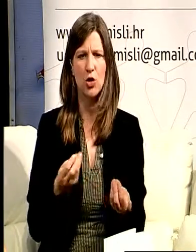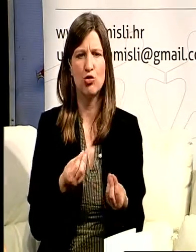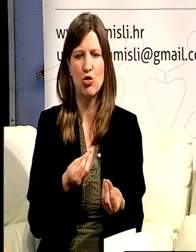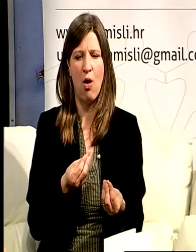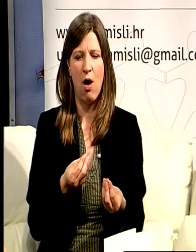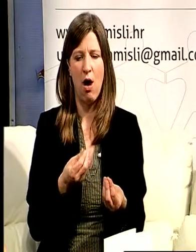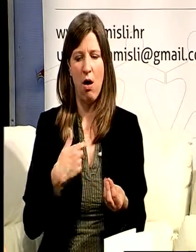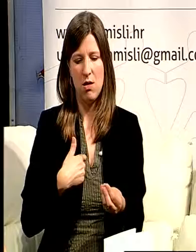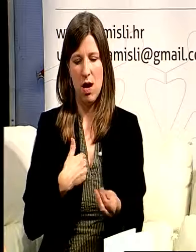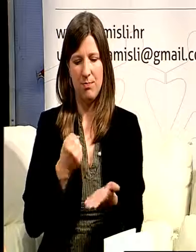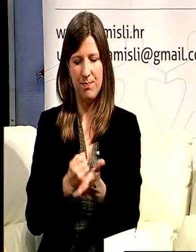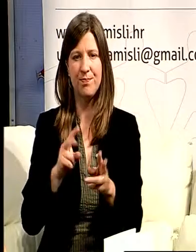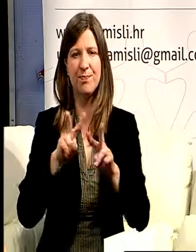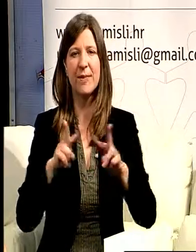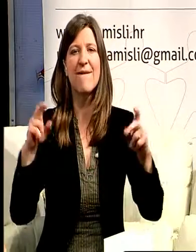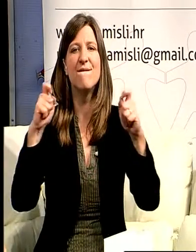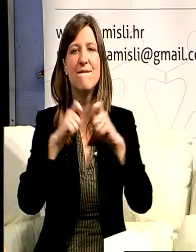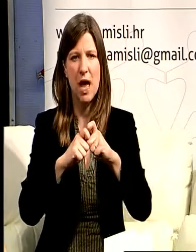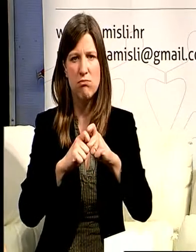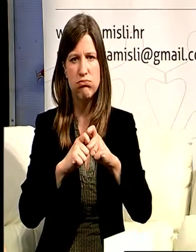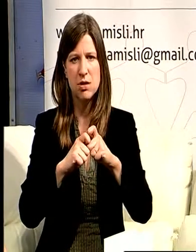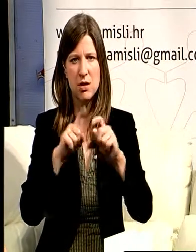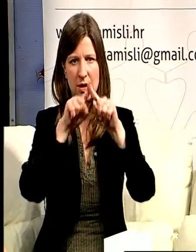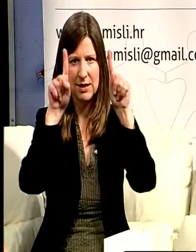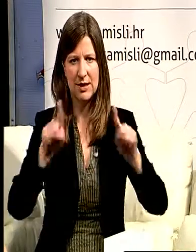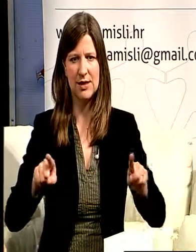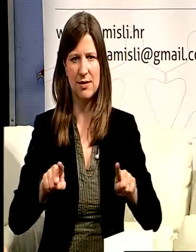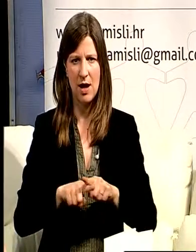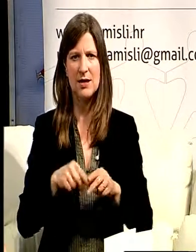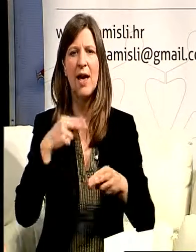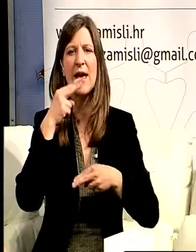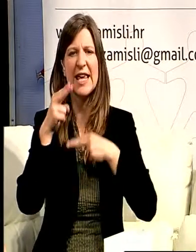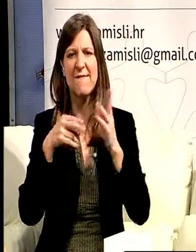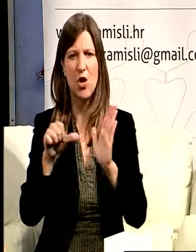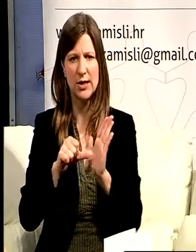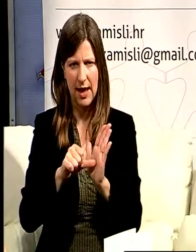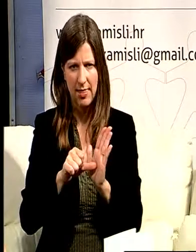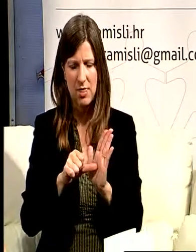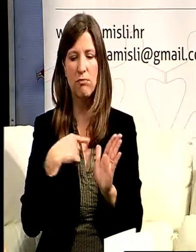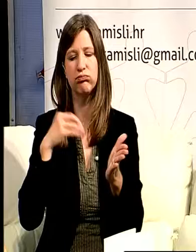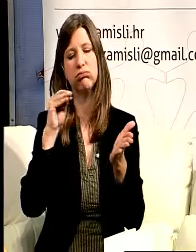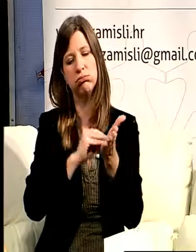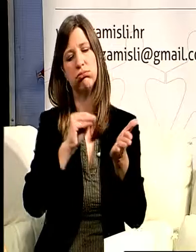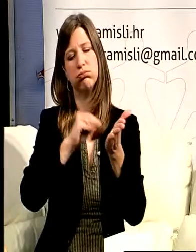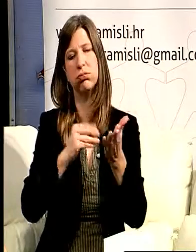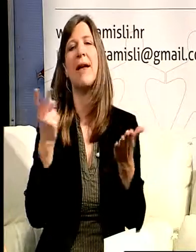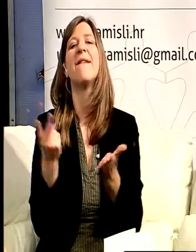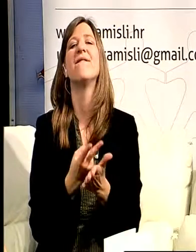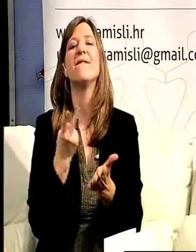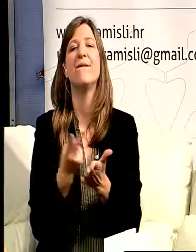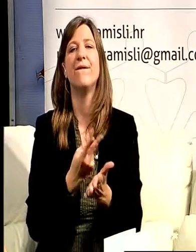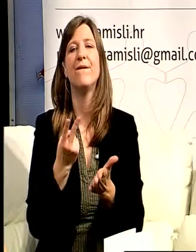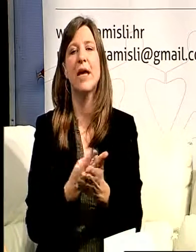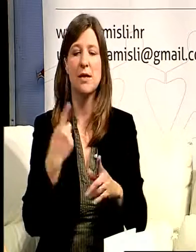vijesti na web stranicu infocentra i promoviram aktivnosti udruge zamisle i